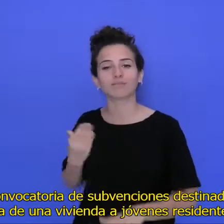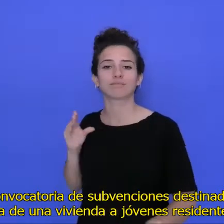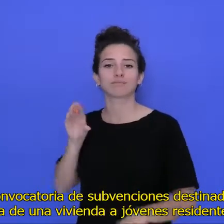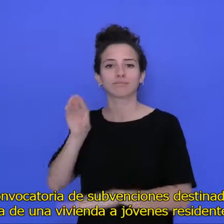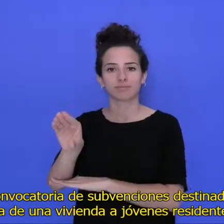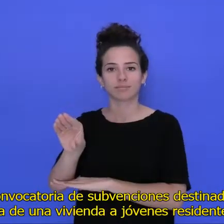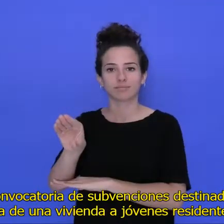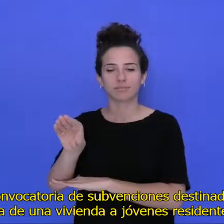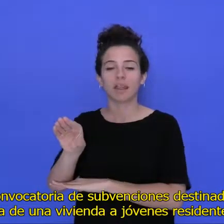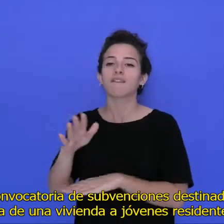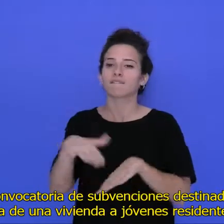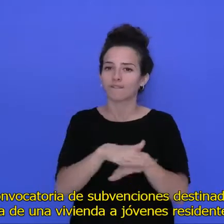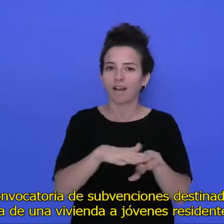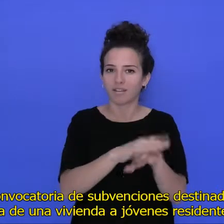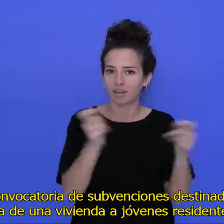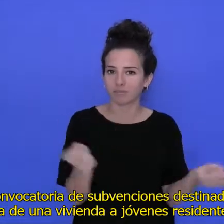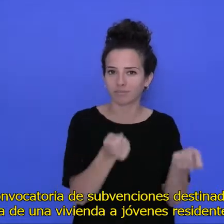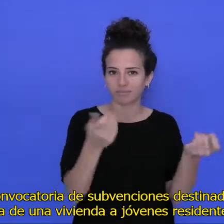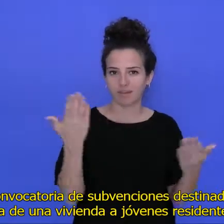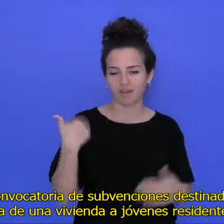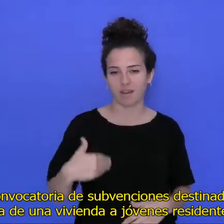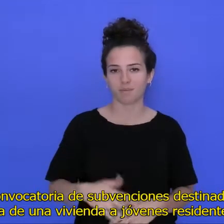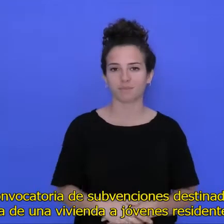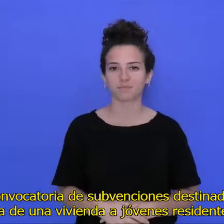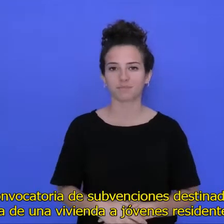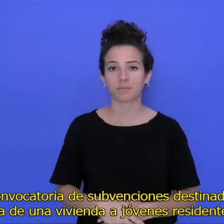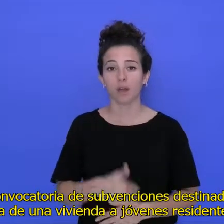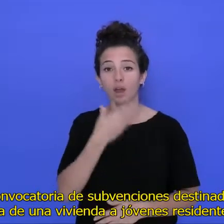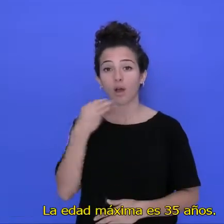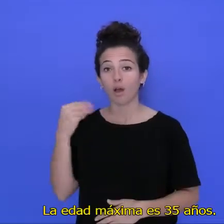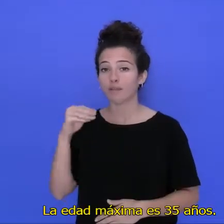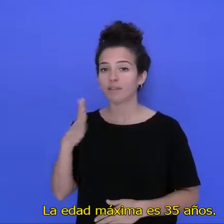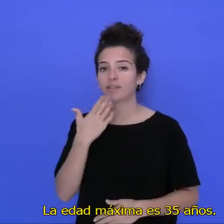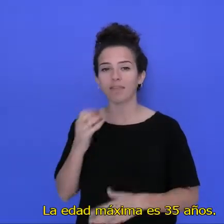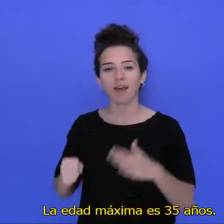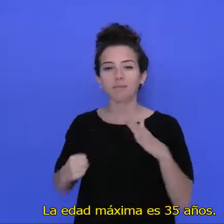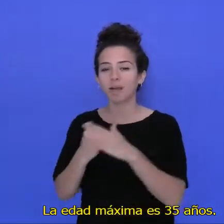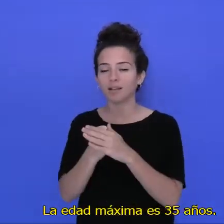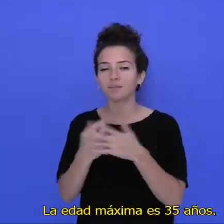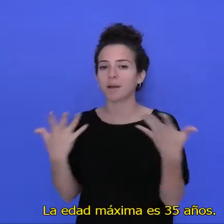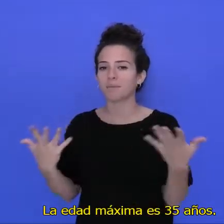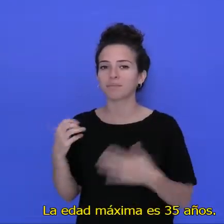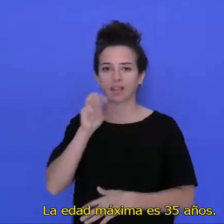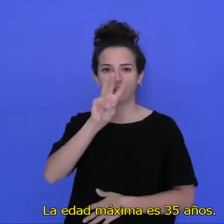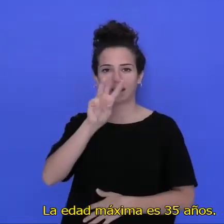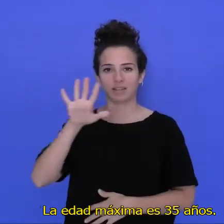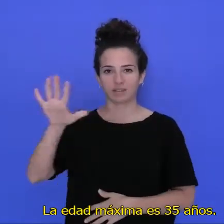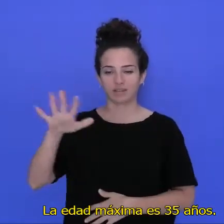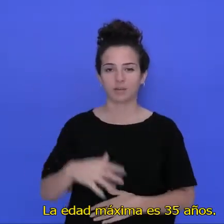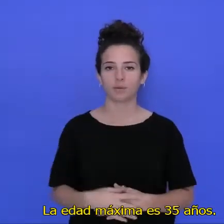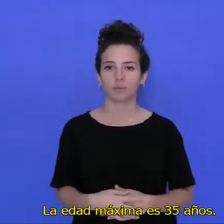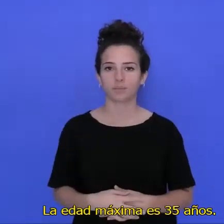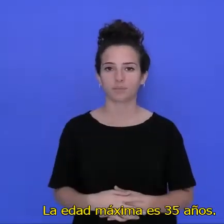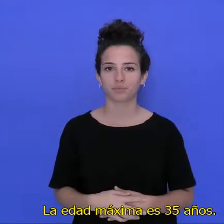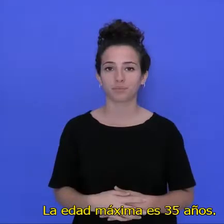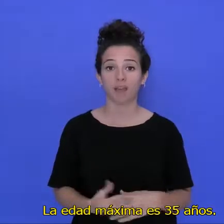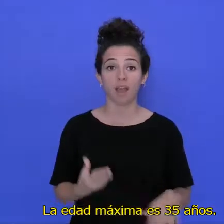vivienda a jóvenes residentes en las Islas Canarias. La edad máxima es 35 años.